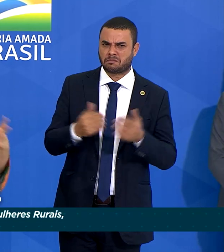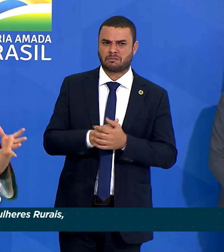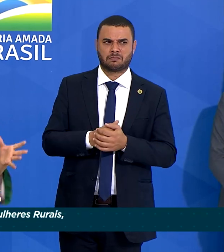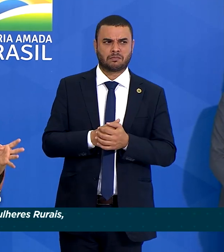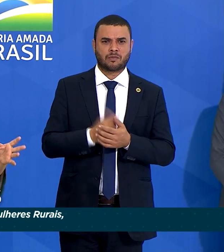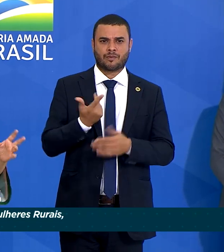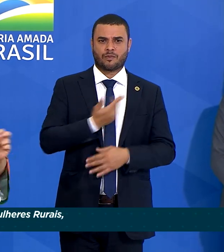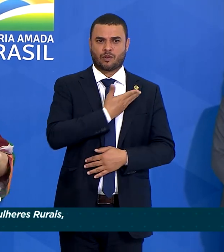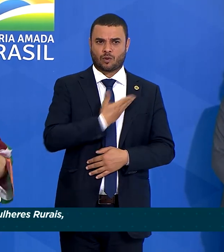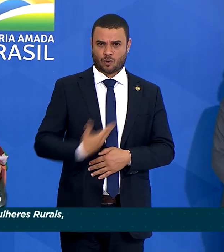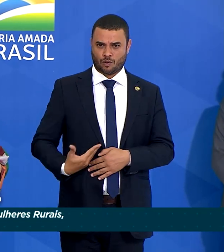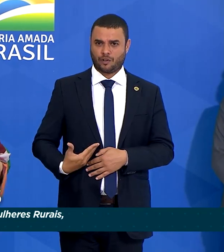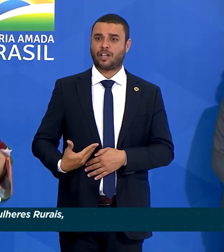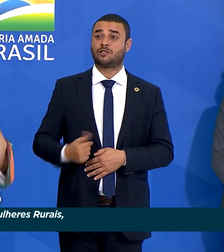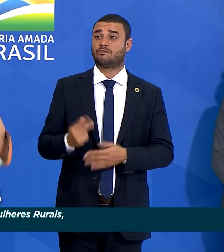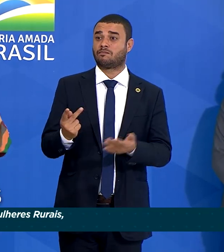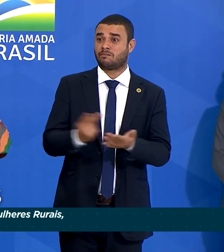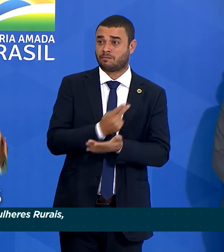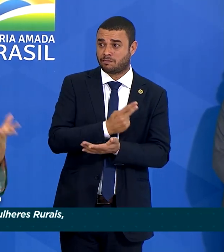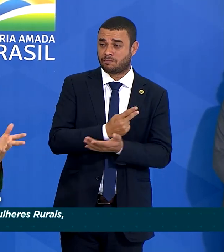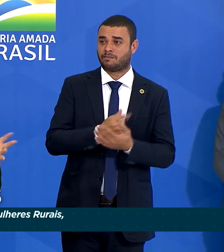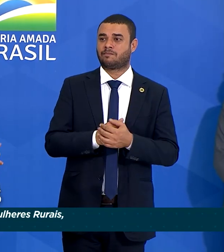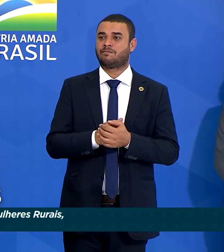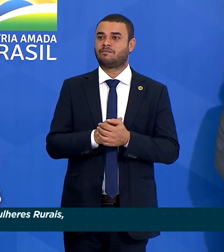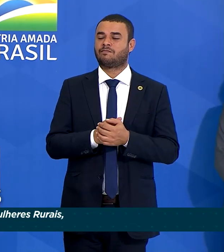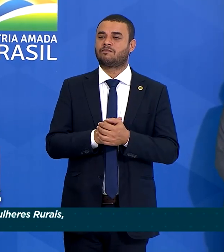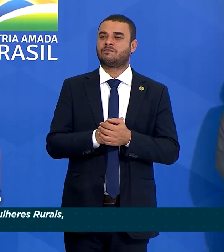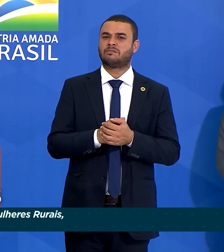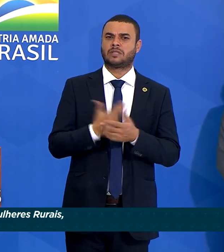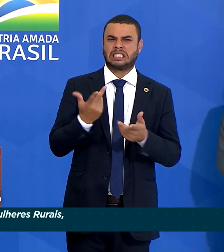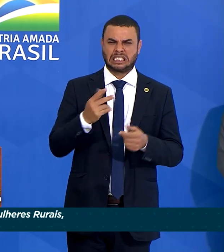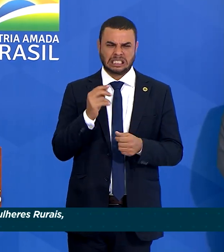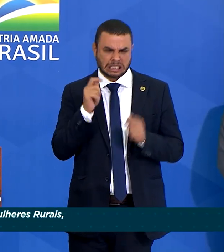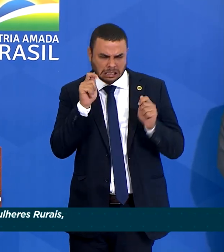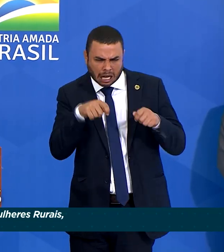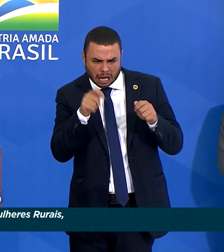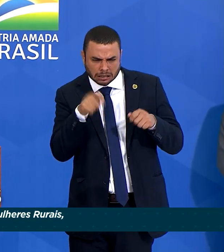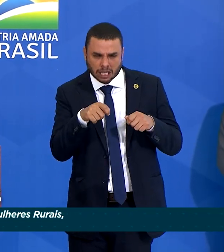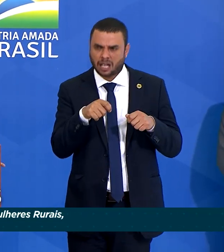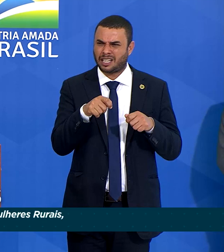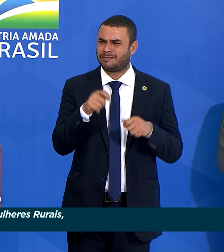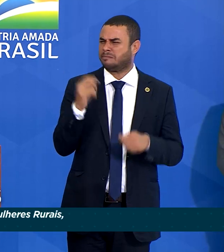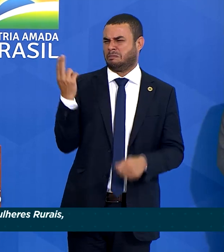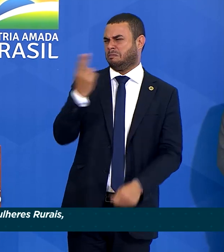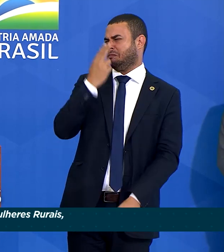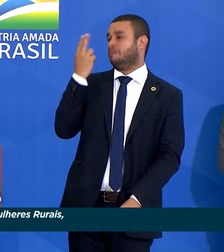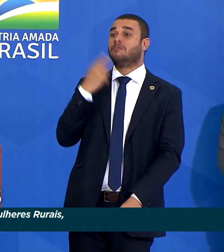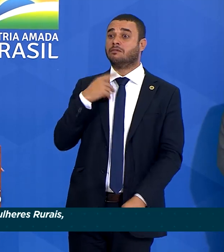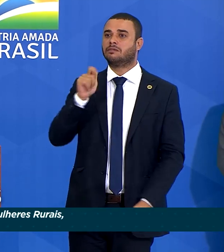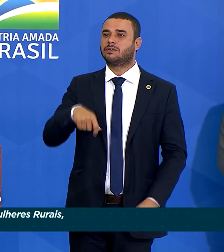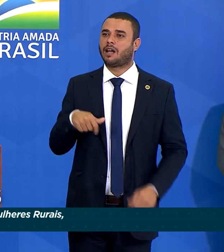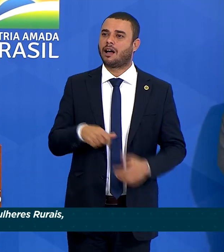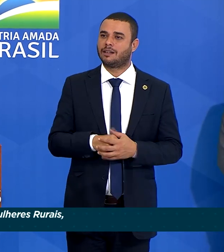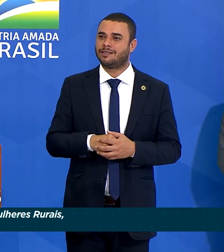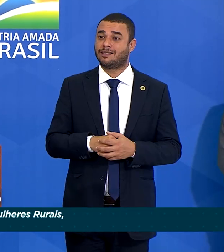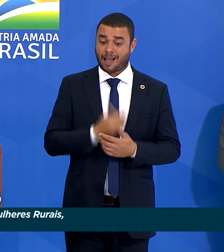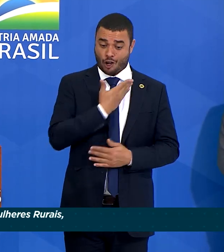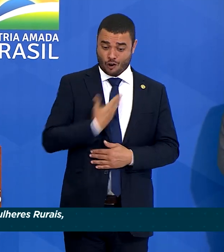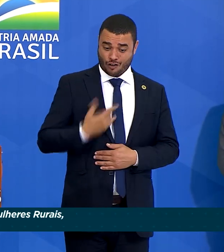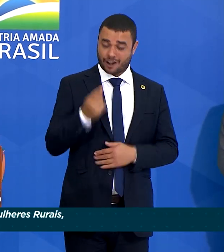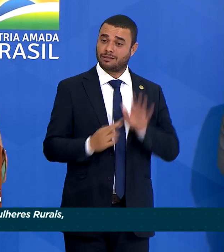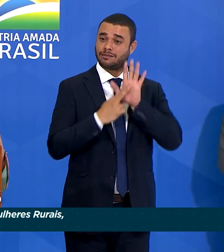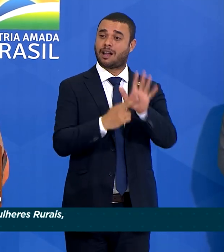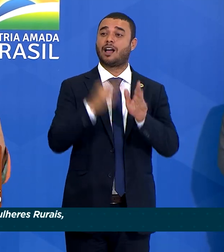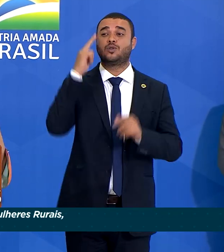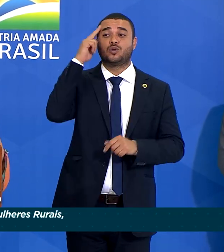o governo do improvável, este é o governo do impossível, este é o governo de sonhos. E o que está acontecendo